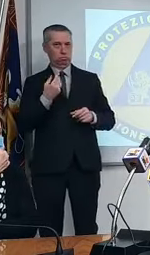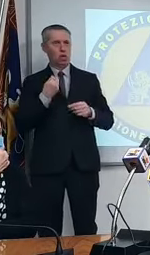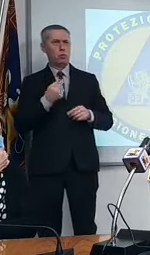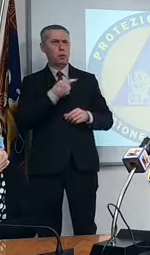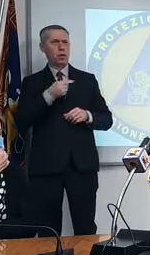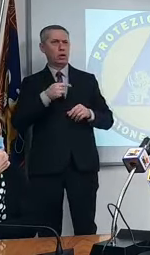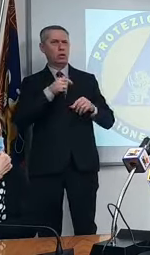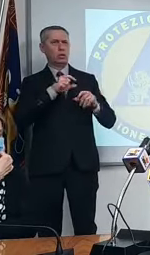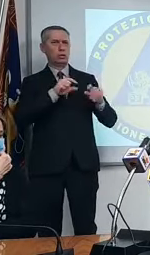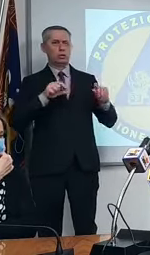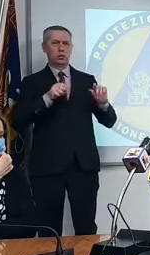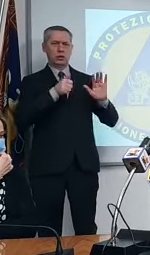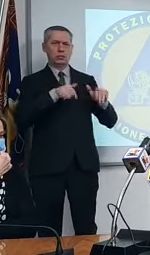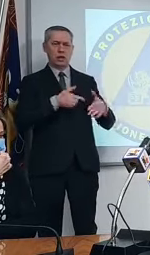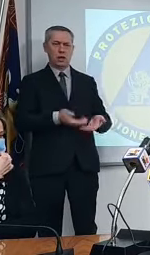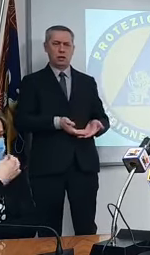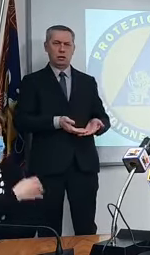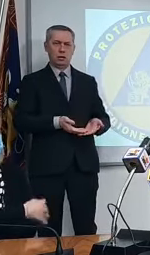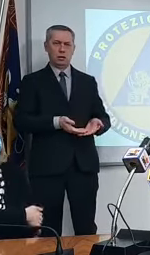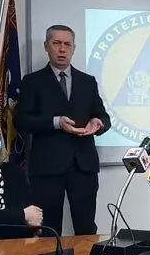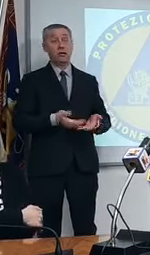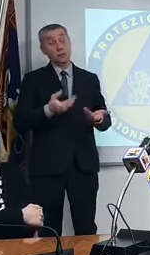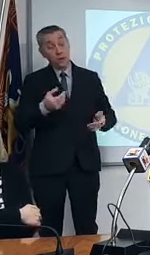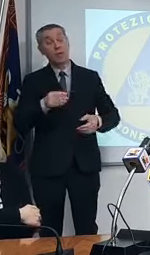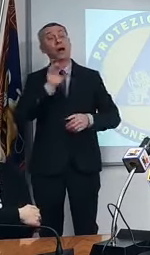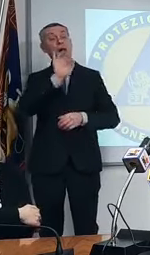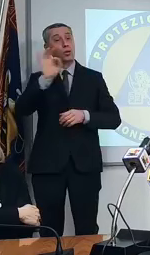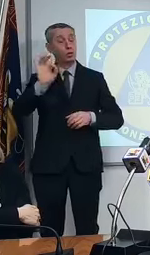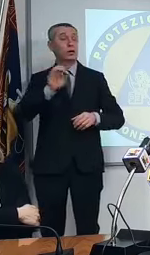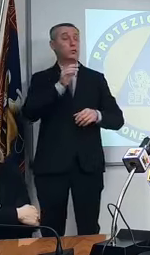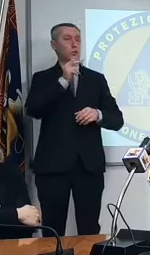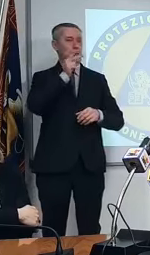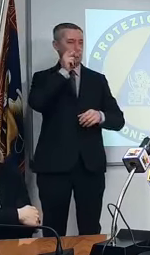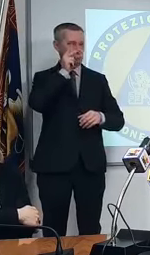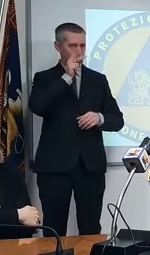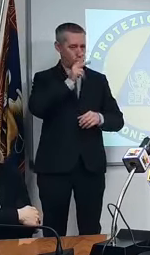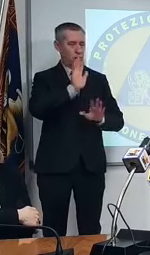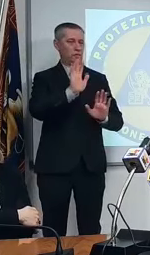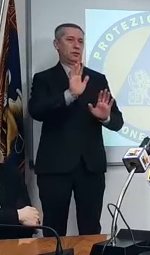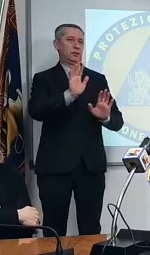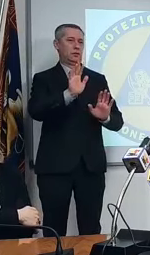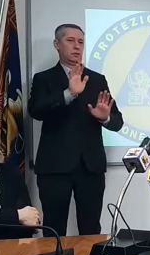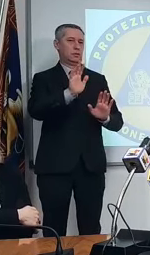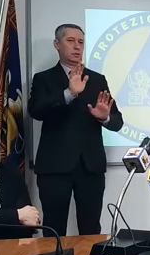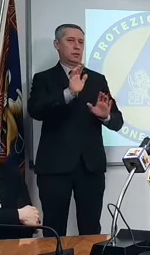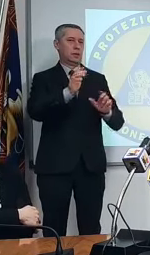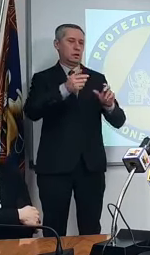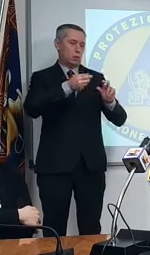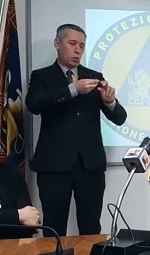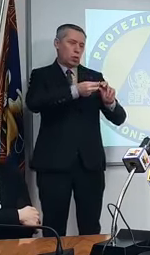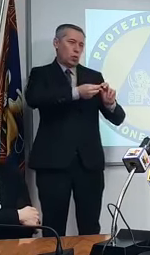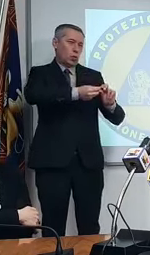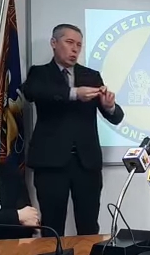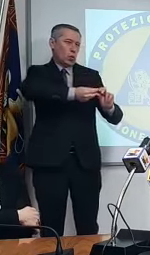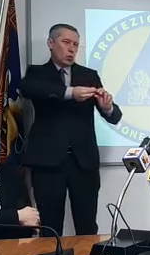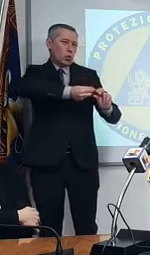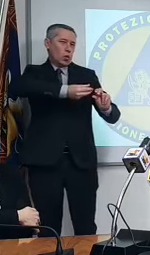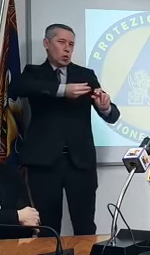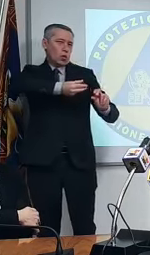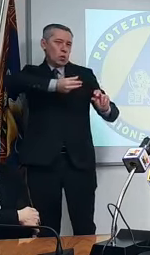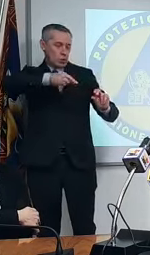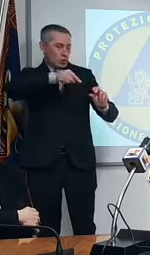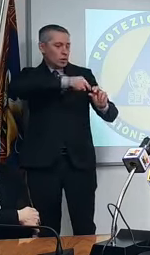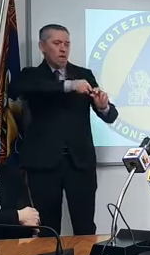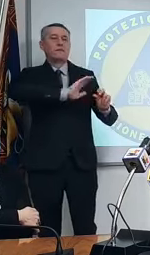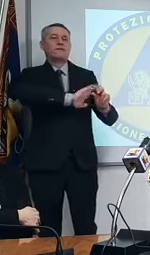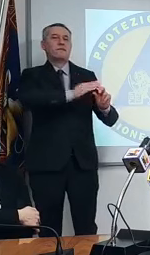abbiamo qualche, uno che è bravo e che lo fa fino in fondo, che riesce a tirare fuori la settima dose della